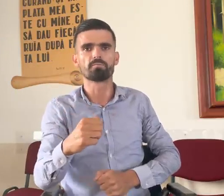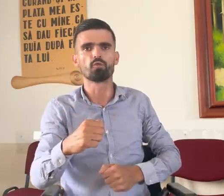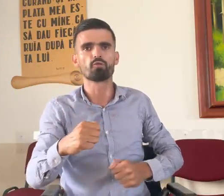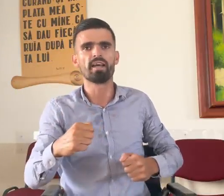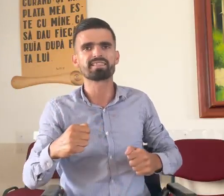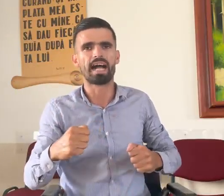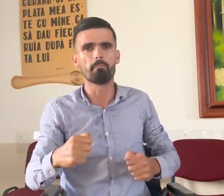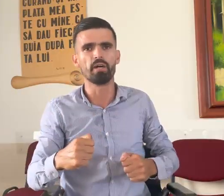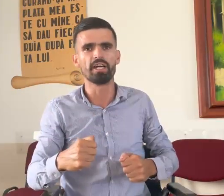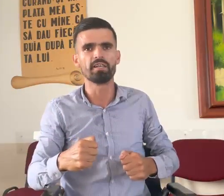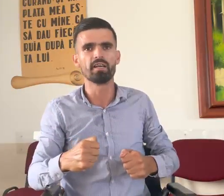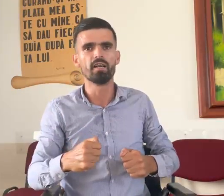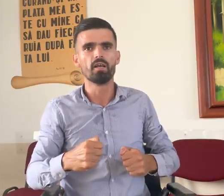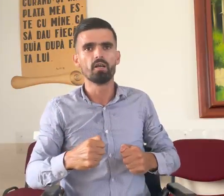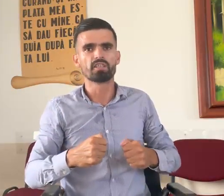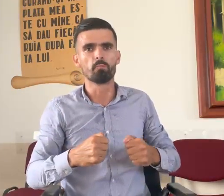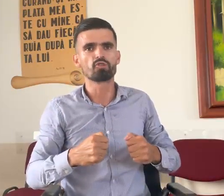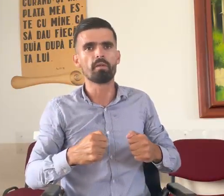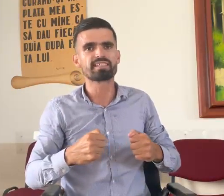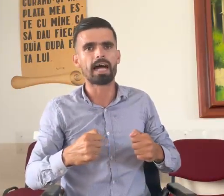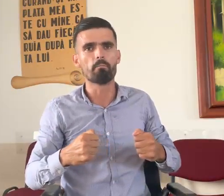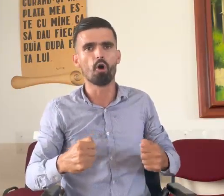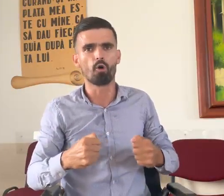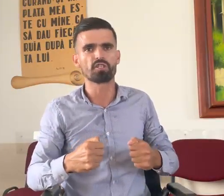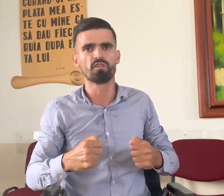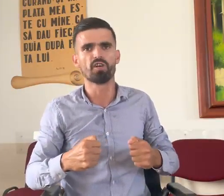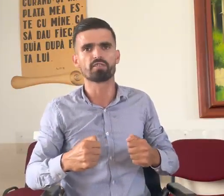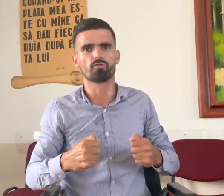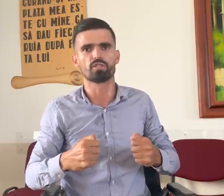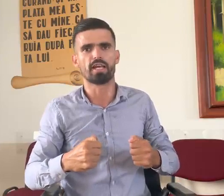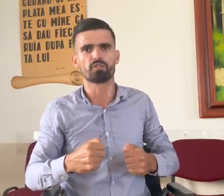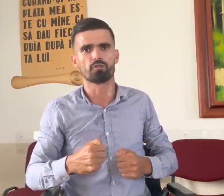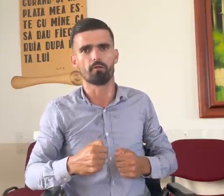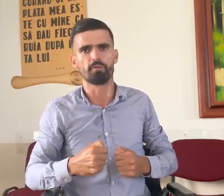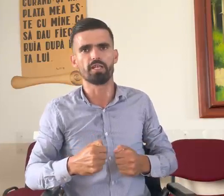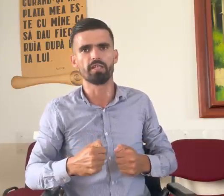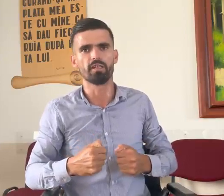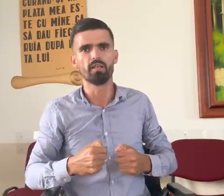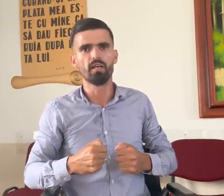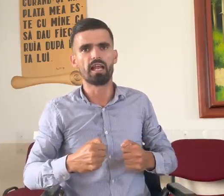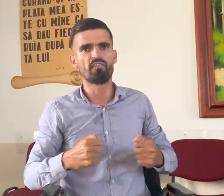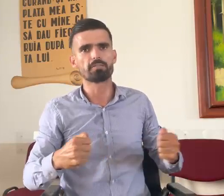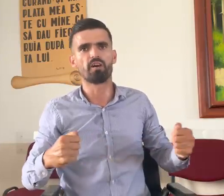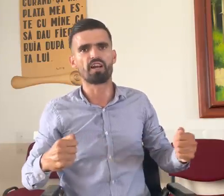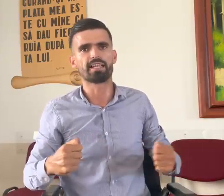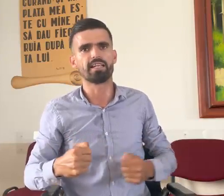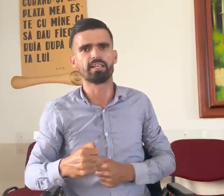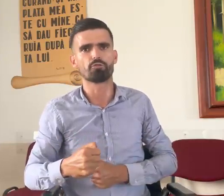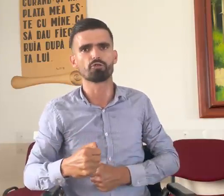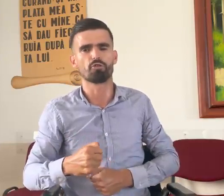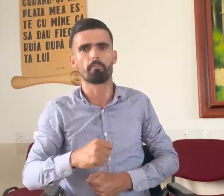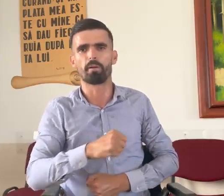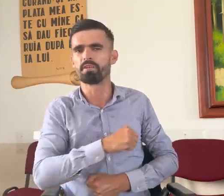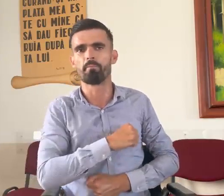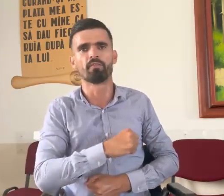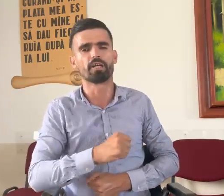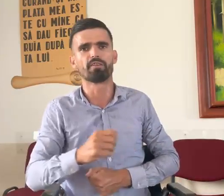îți mulțumesc că am mâini, îți mulțumesc că am ochi și-mi văz soția și copiii. La vezi pe fratele nicușor, pe mine m-am tărit